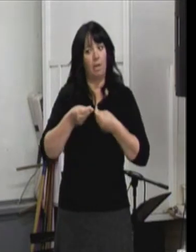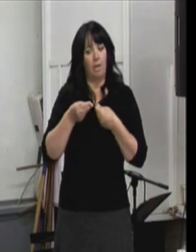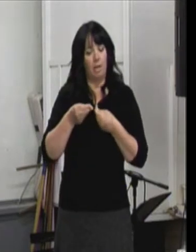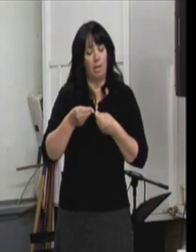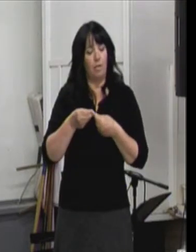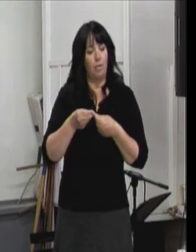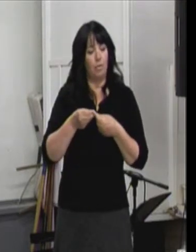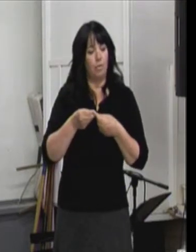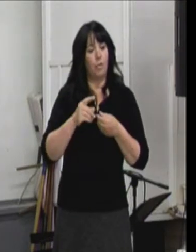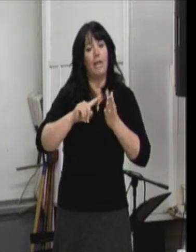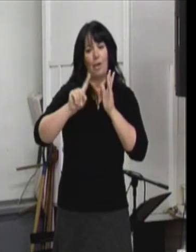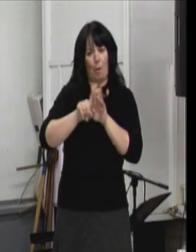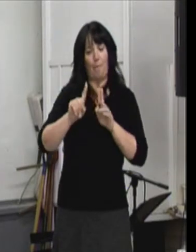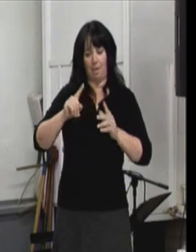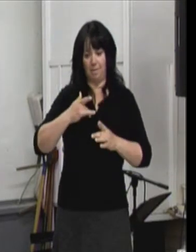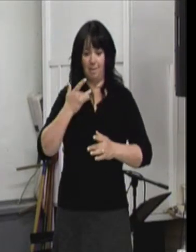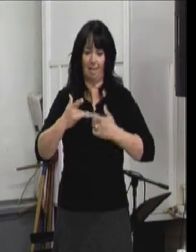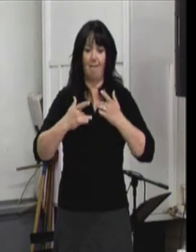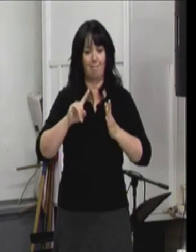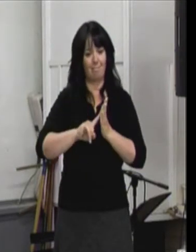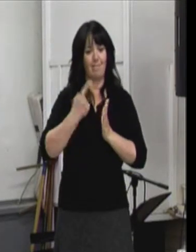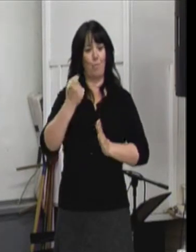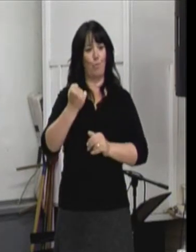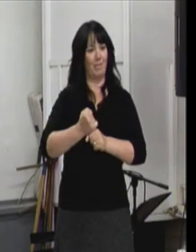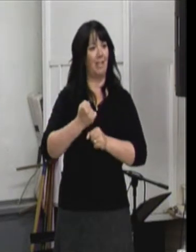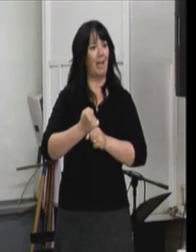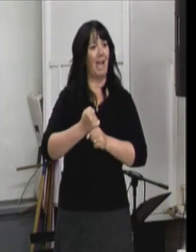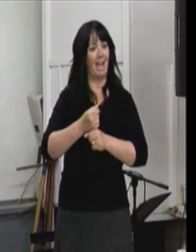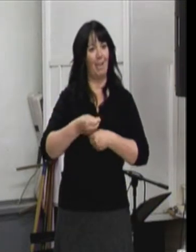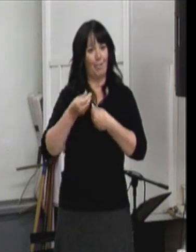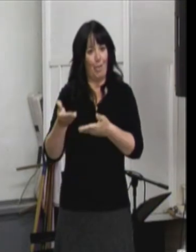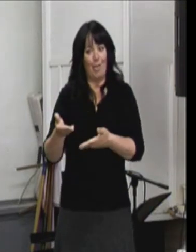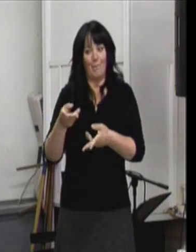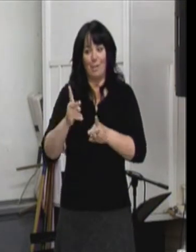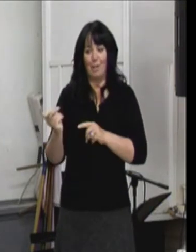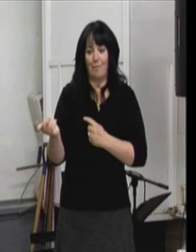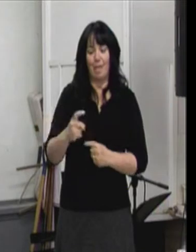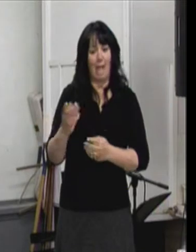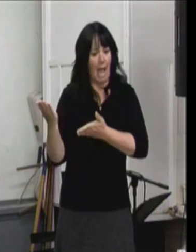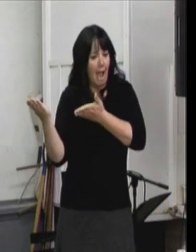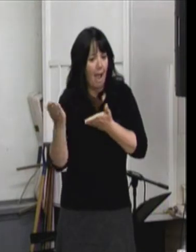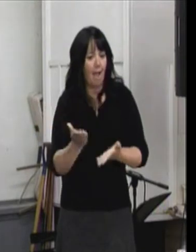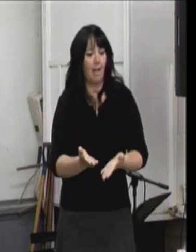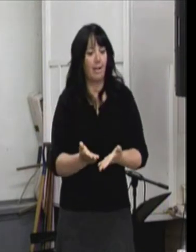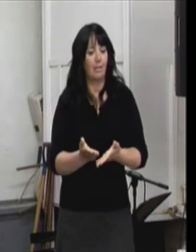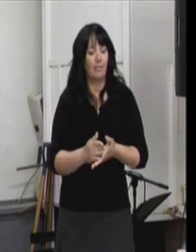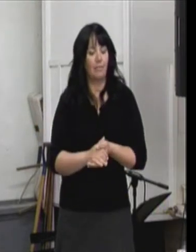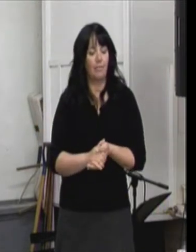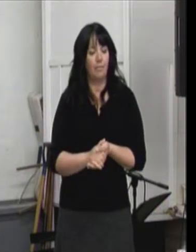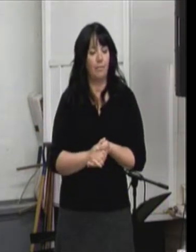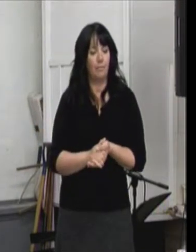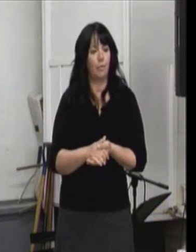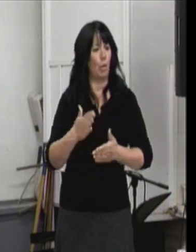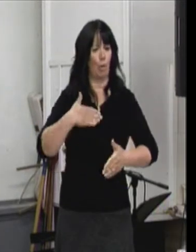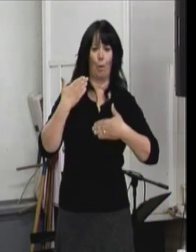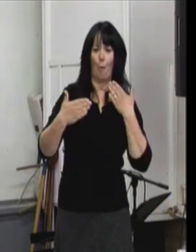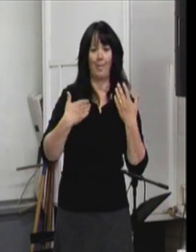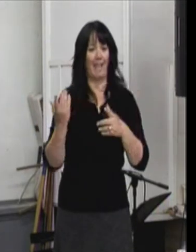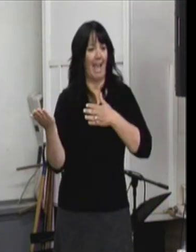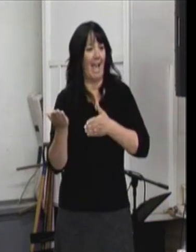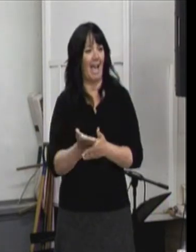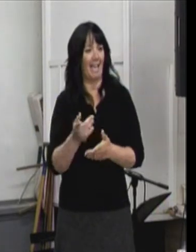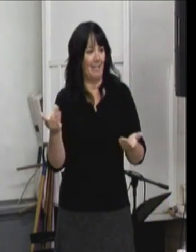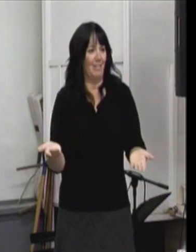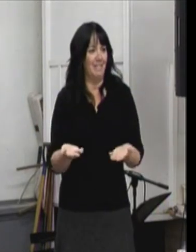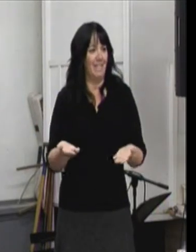du début de travail qu'on a à faire. C'est donc les participants qui arrivent ici, contents d'être ici